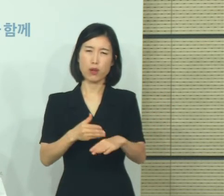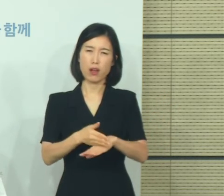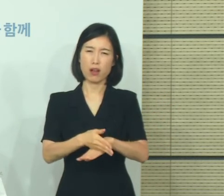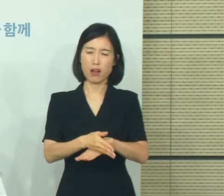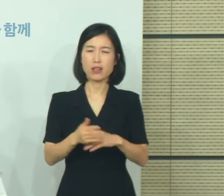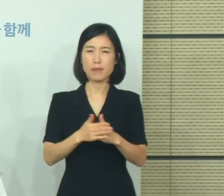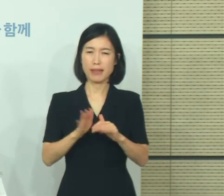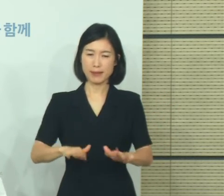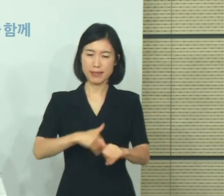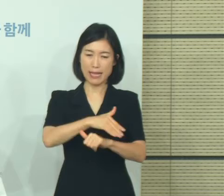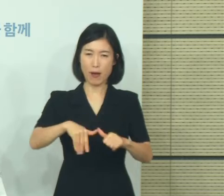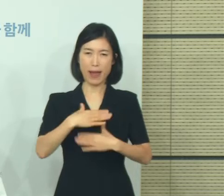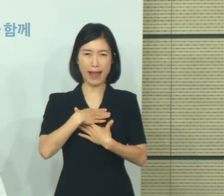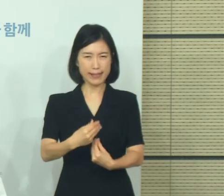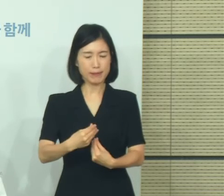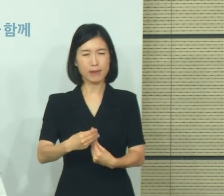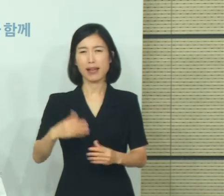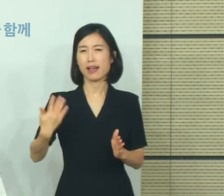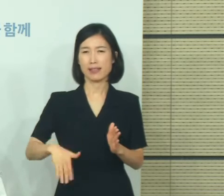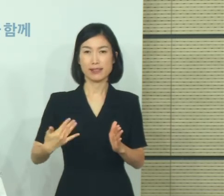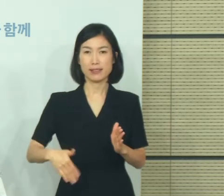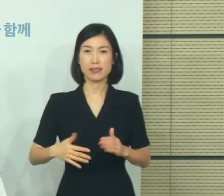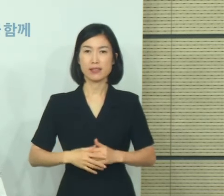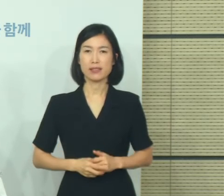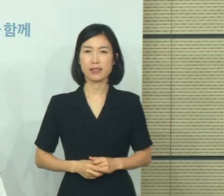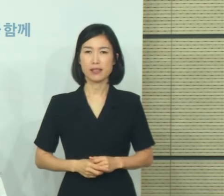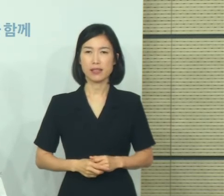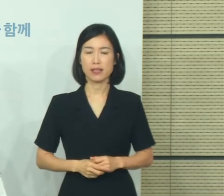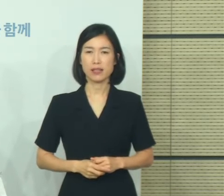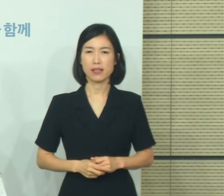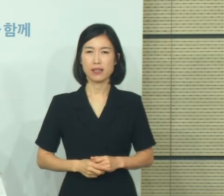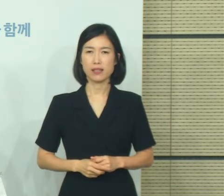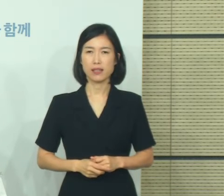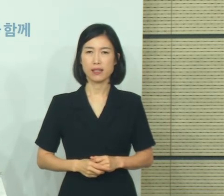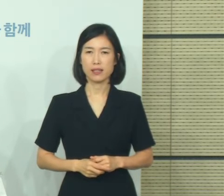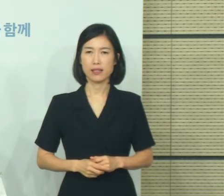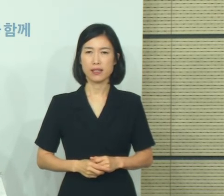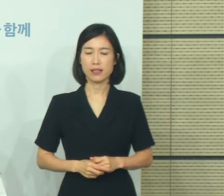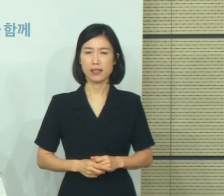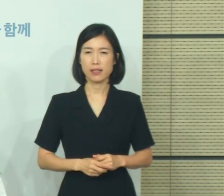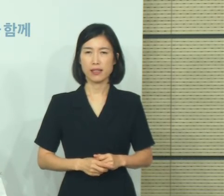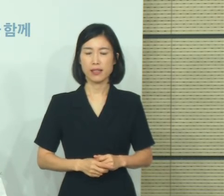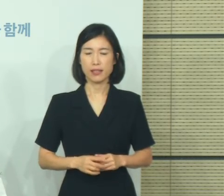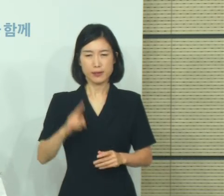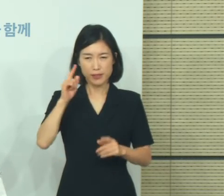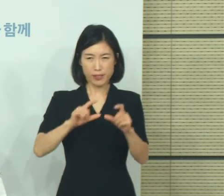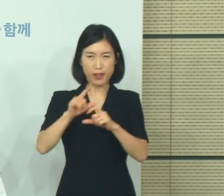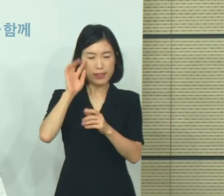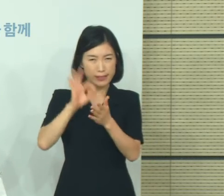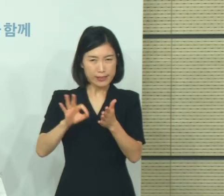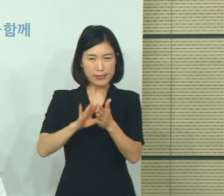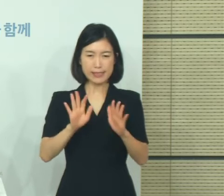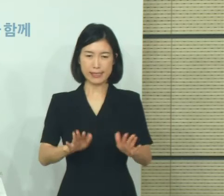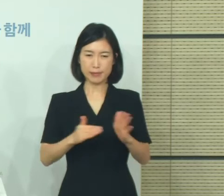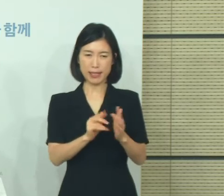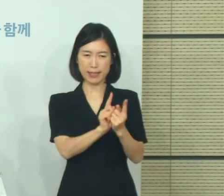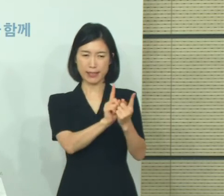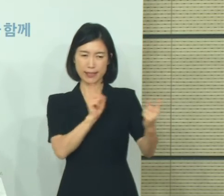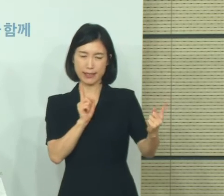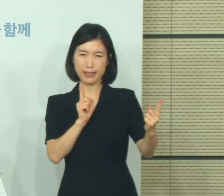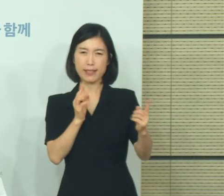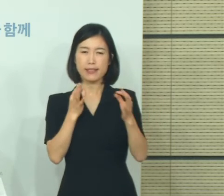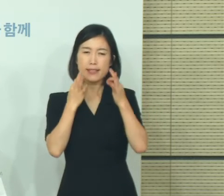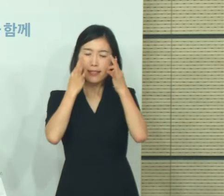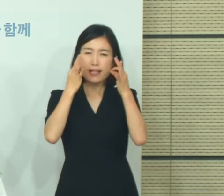아직은 안심할 사항은 아닙니다. 긴장의 곧비를 늦추지 말고 그간의 그리두기 노력에 좀